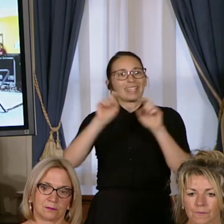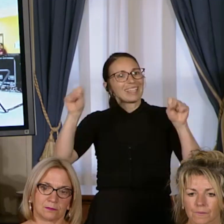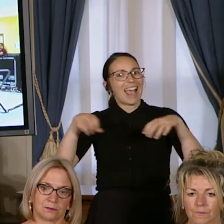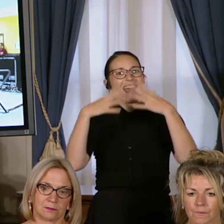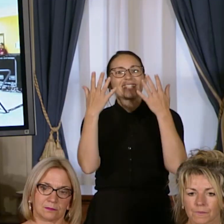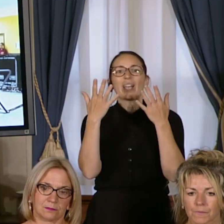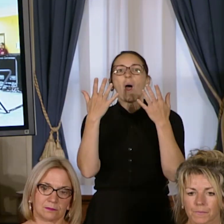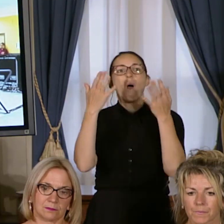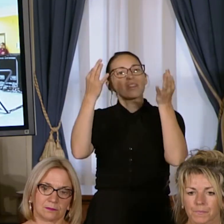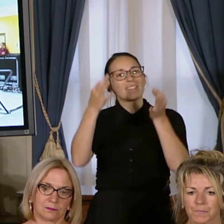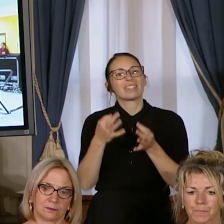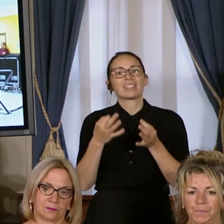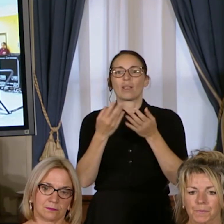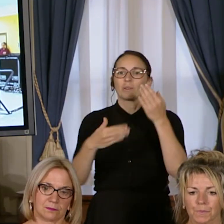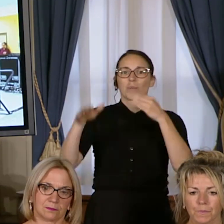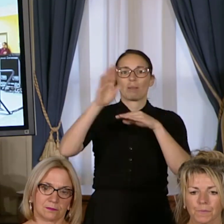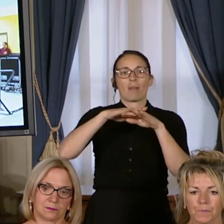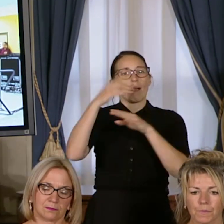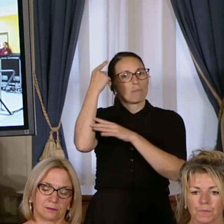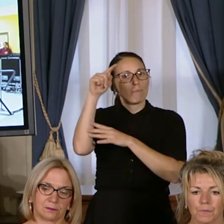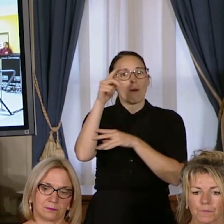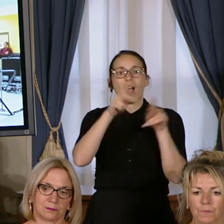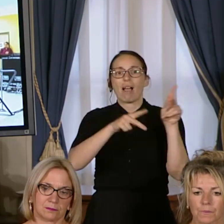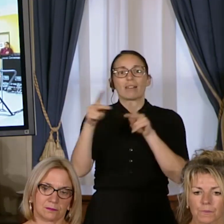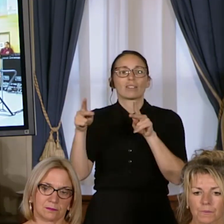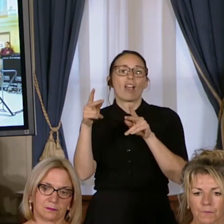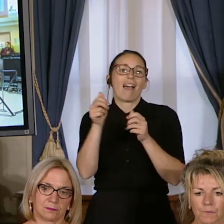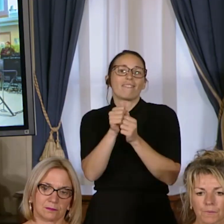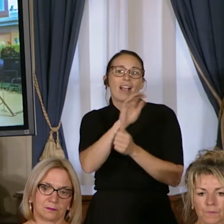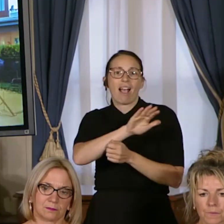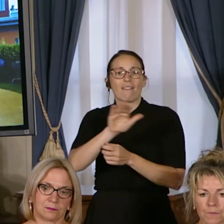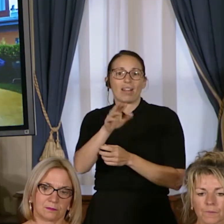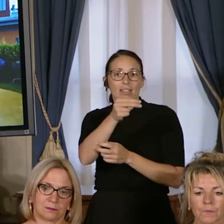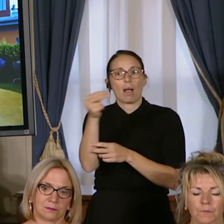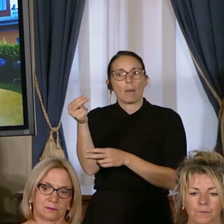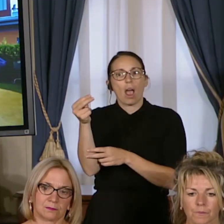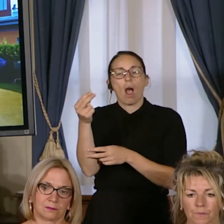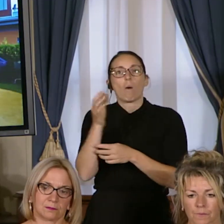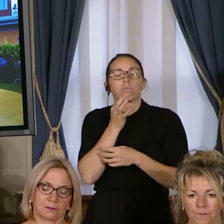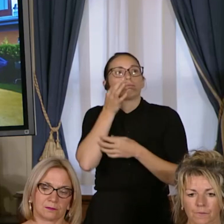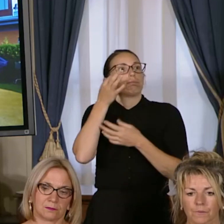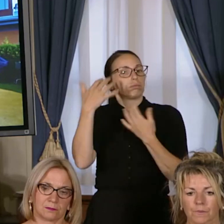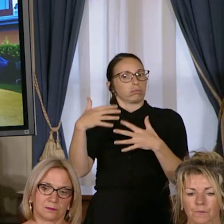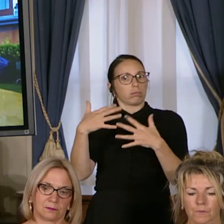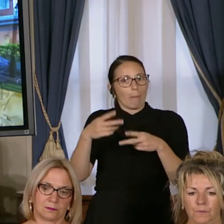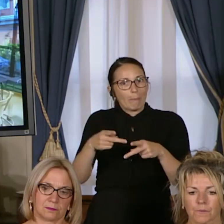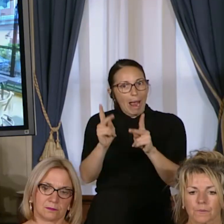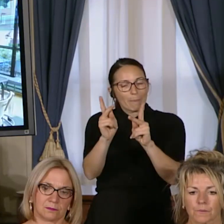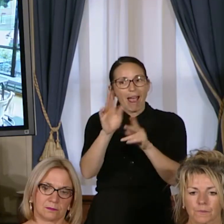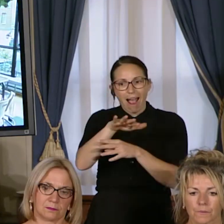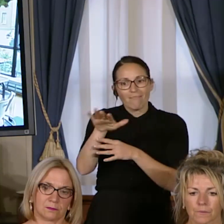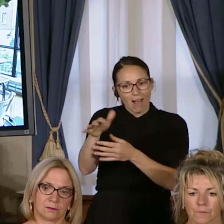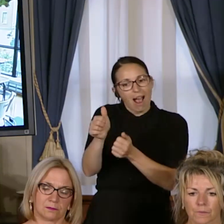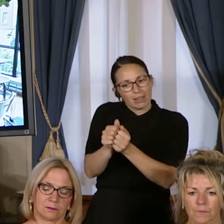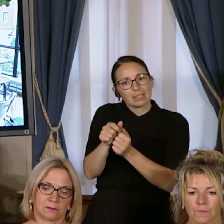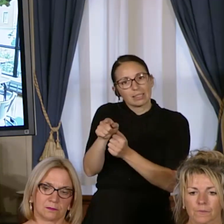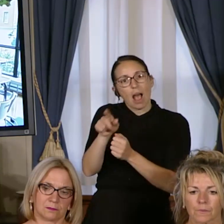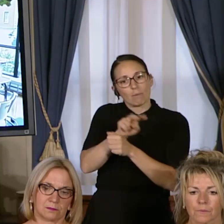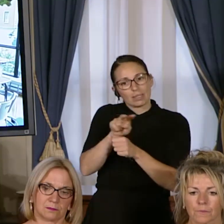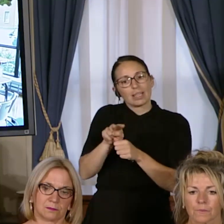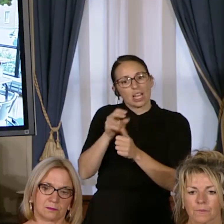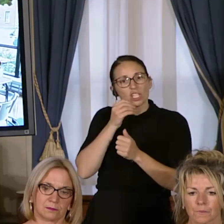pour enfants handicapés nécessitant des soins exceptionnels a permis à plusieurs familles de pouvoir garder ces enfants-là à